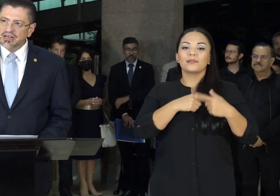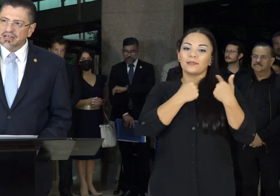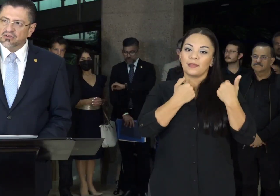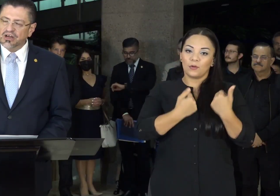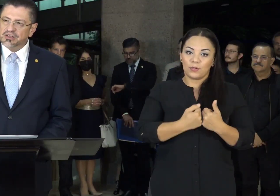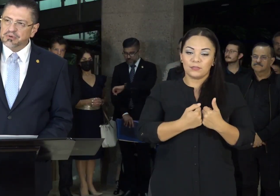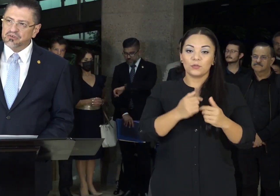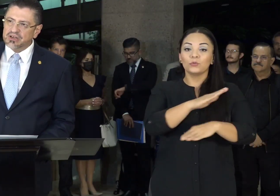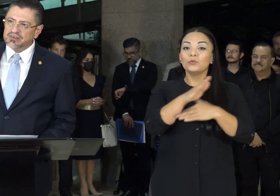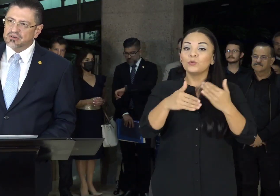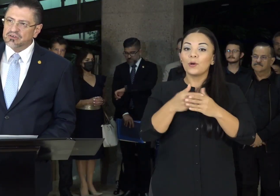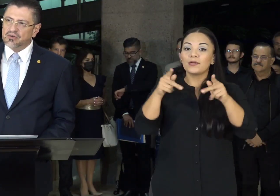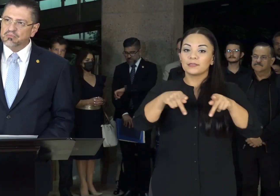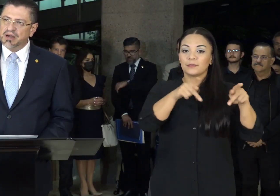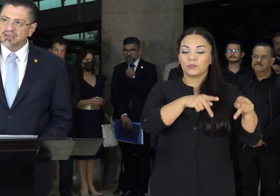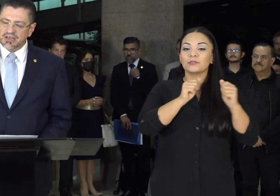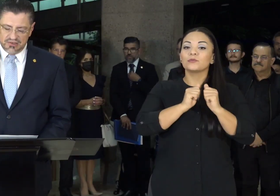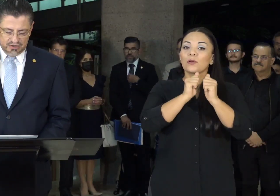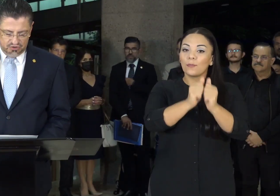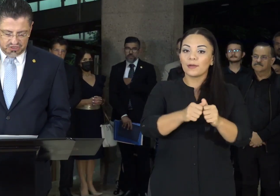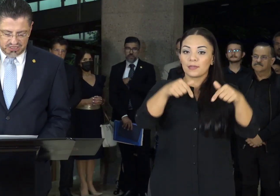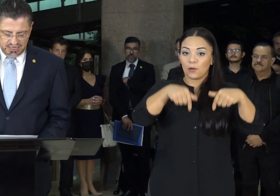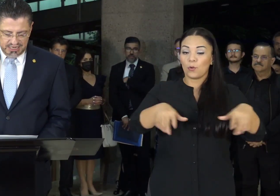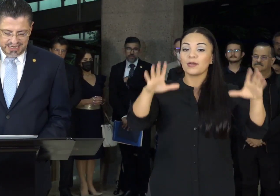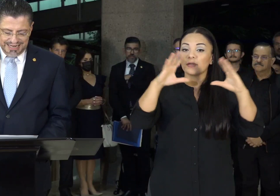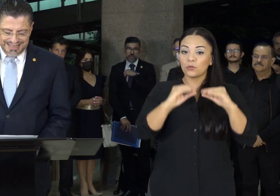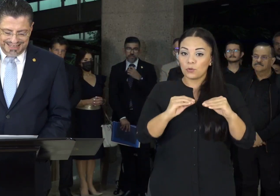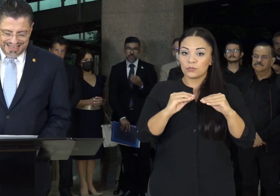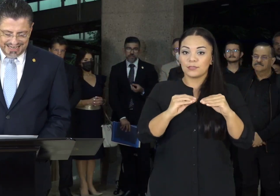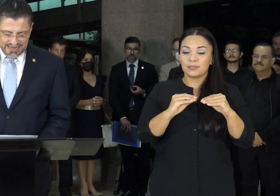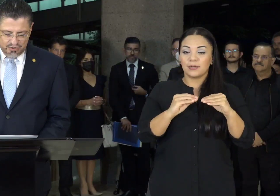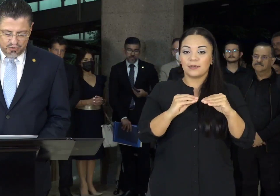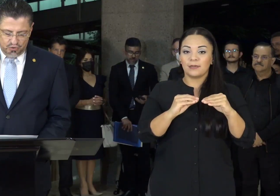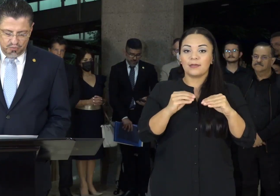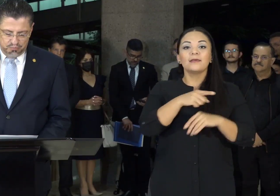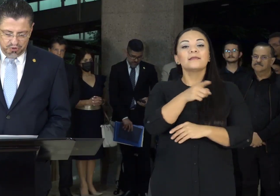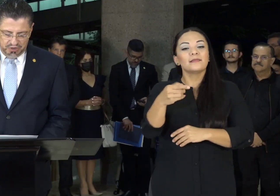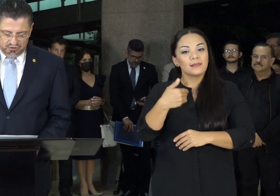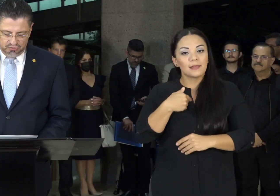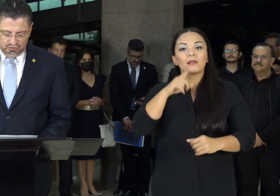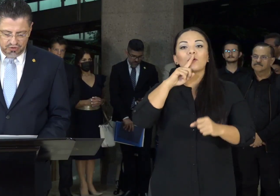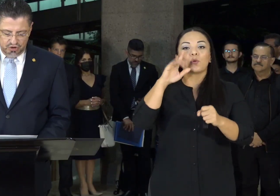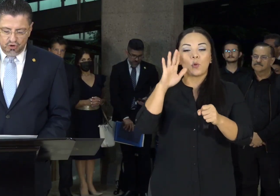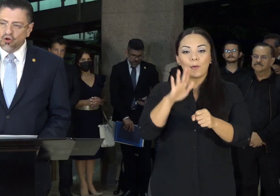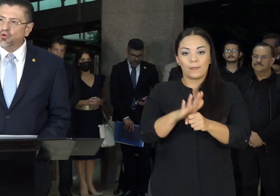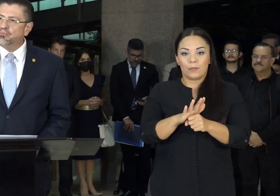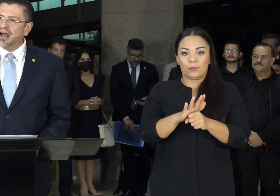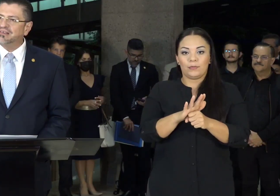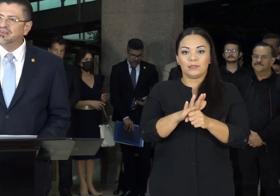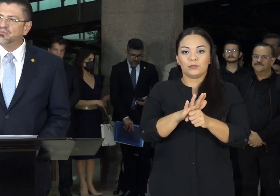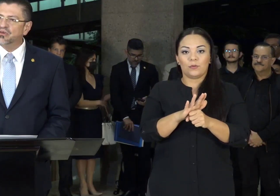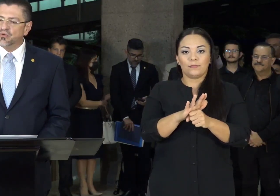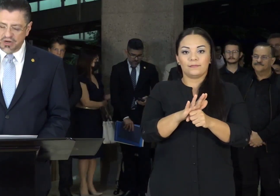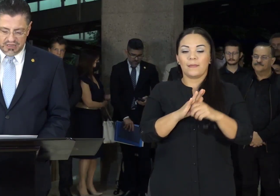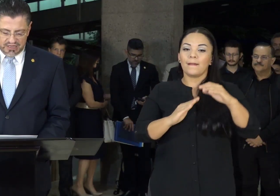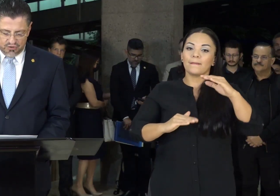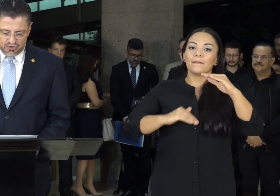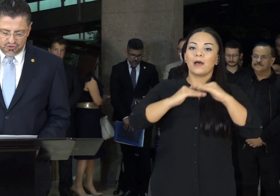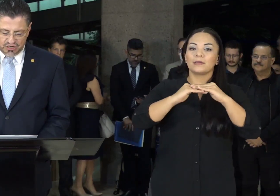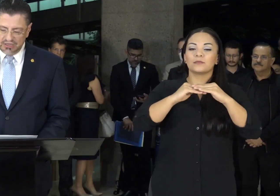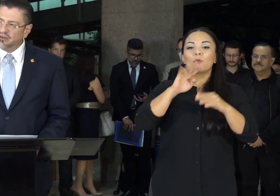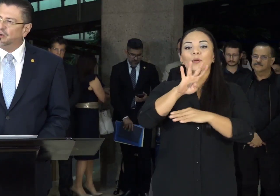que todas las personas que nos acompañan esta noche tienen un compromiso con un máximo de